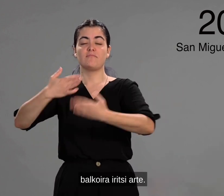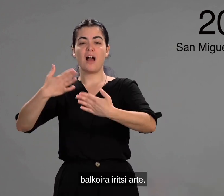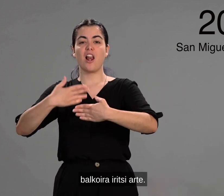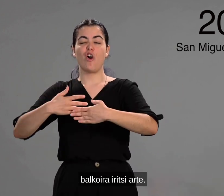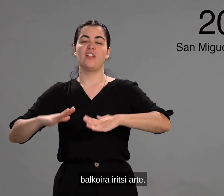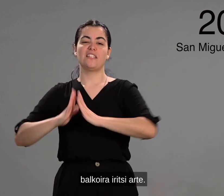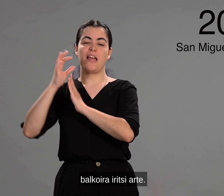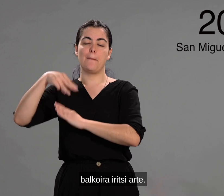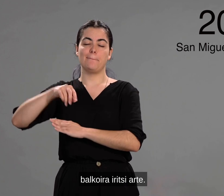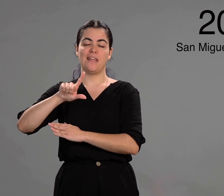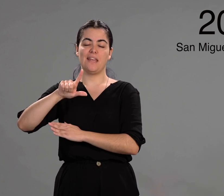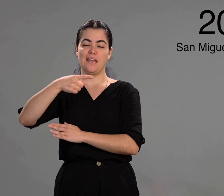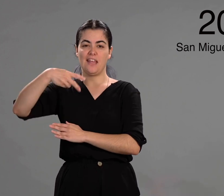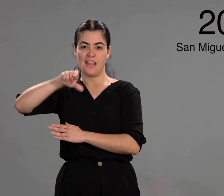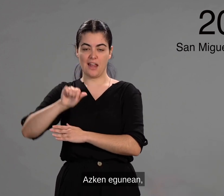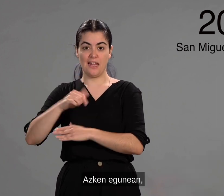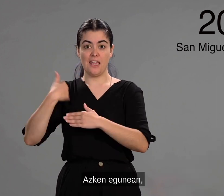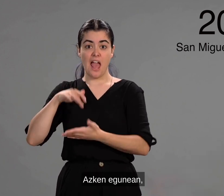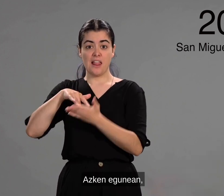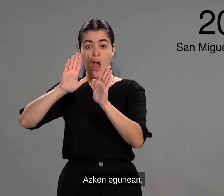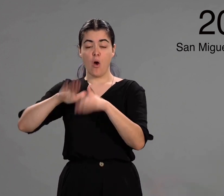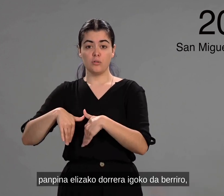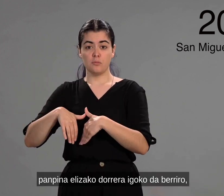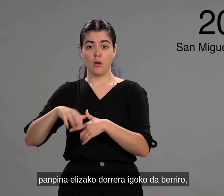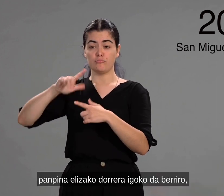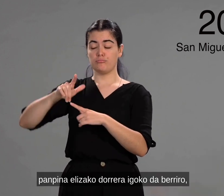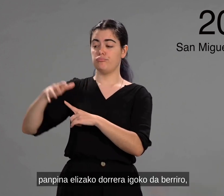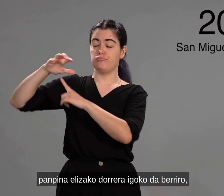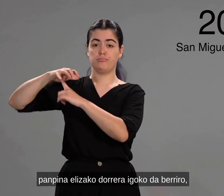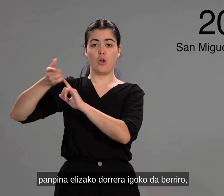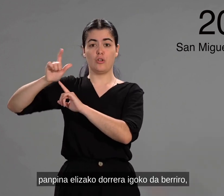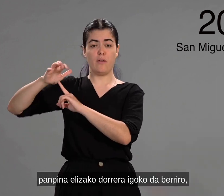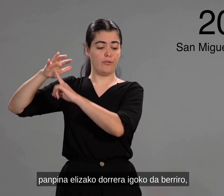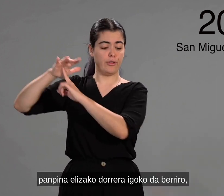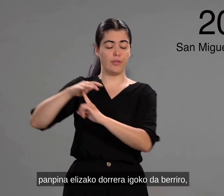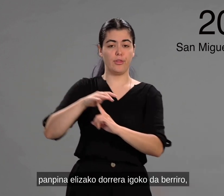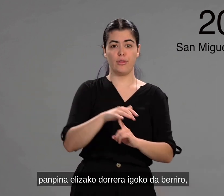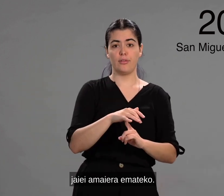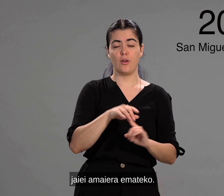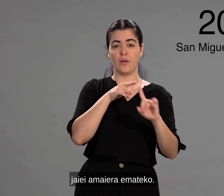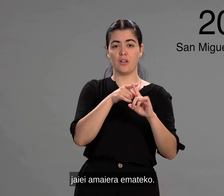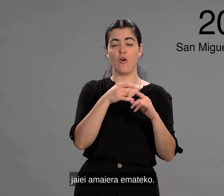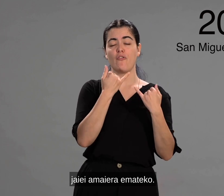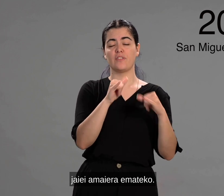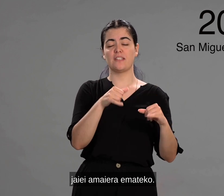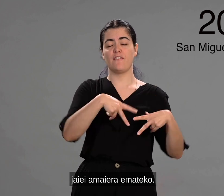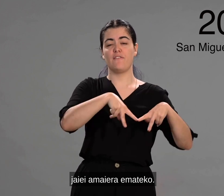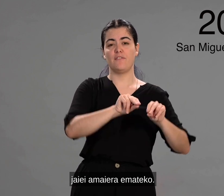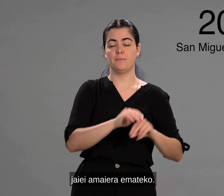balkoira iritsi arte. Azken egunean panpina elizako dorrera igoko da berriro jai jai amaiera emateko.